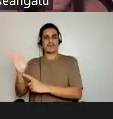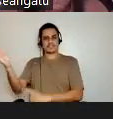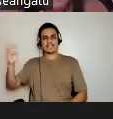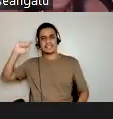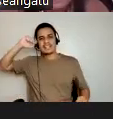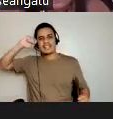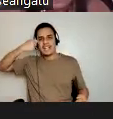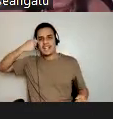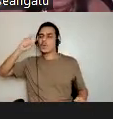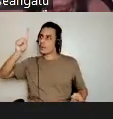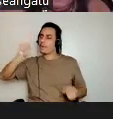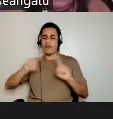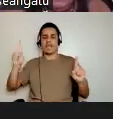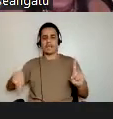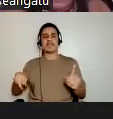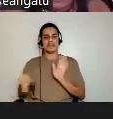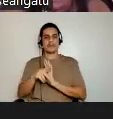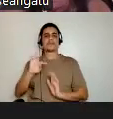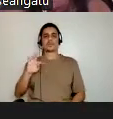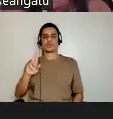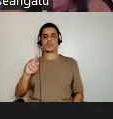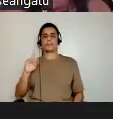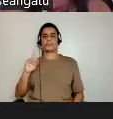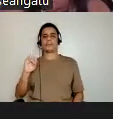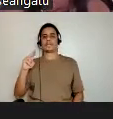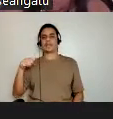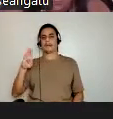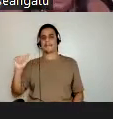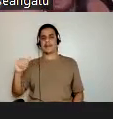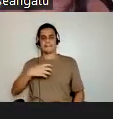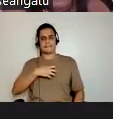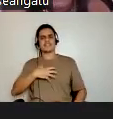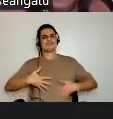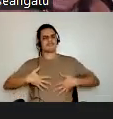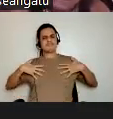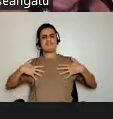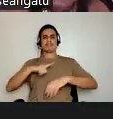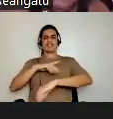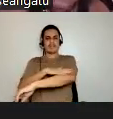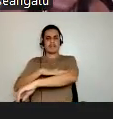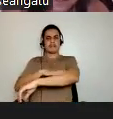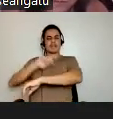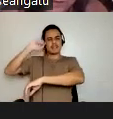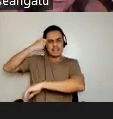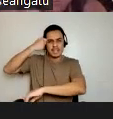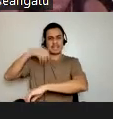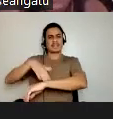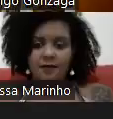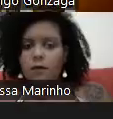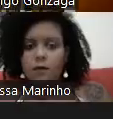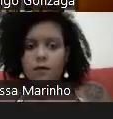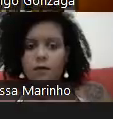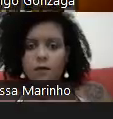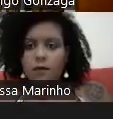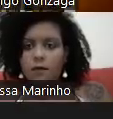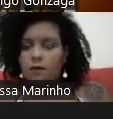tupinambá. E nós, na Bahia, nós temos muito orgulho do mesmo corpo ter a pele negra e a pele indígena, e a alma indígena e